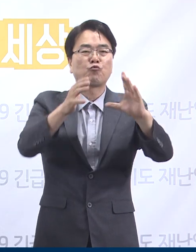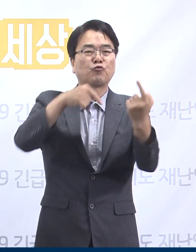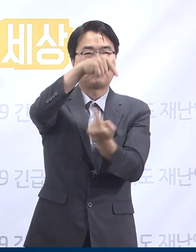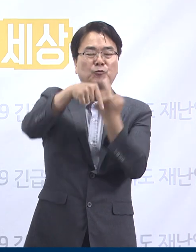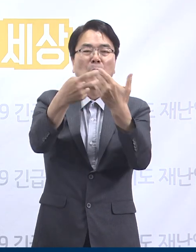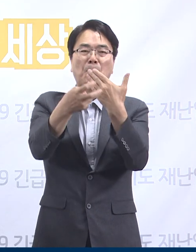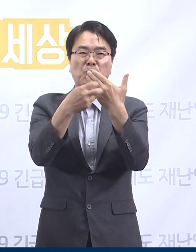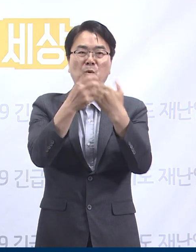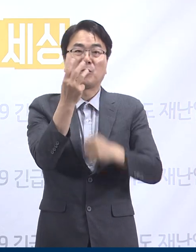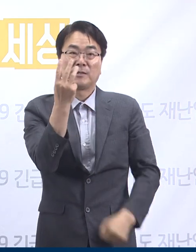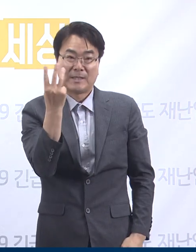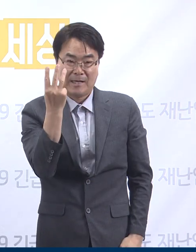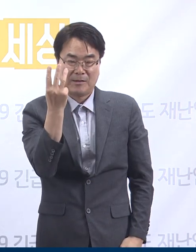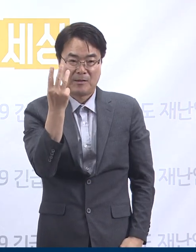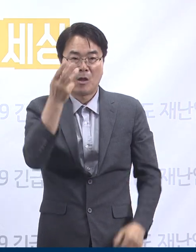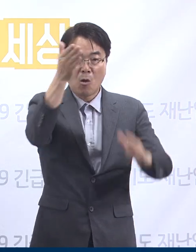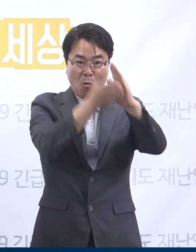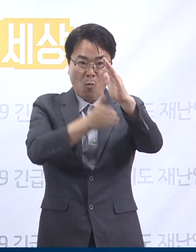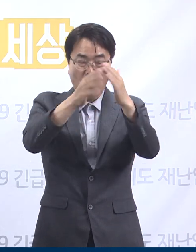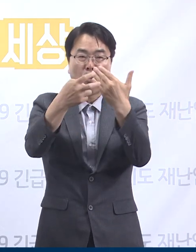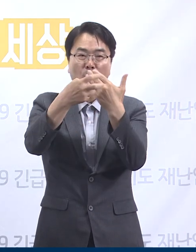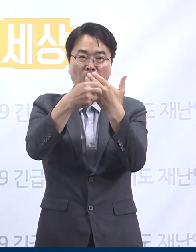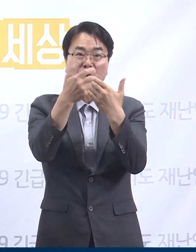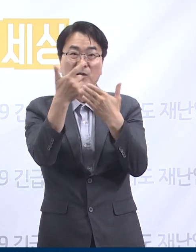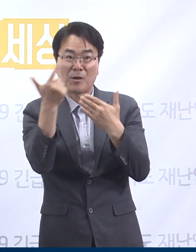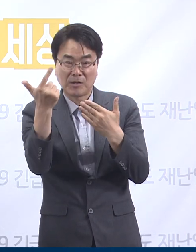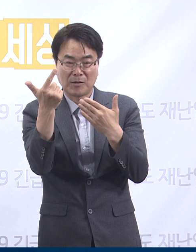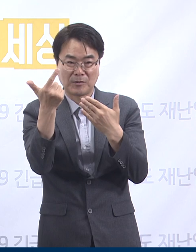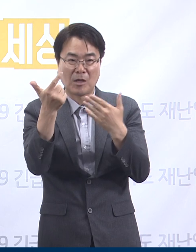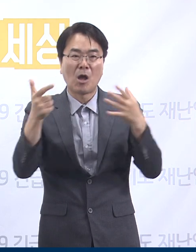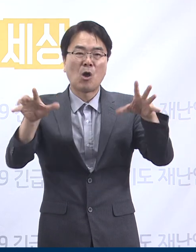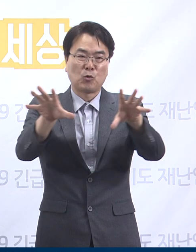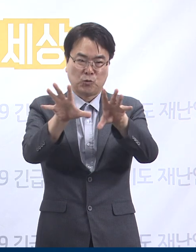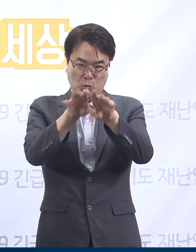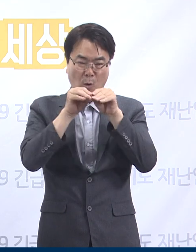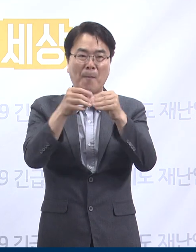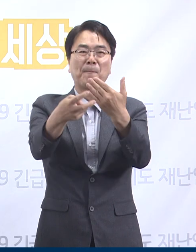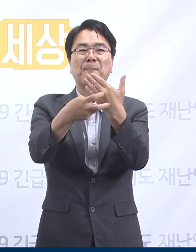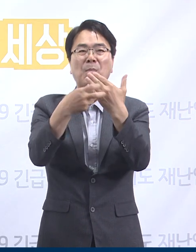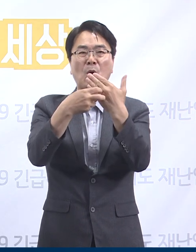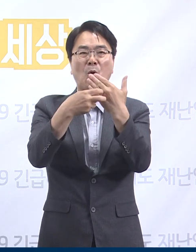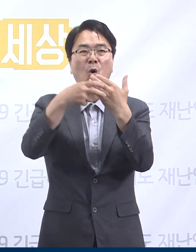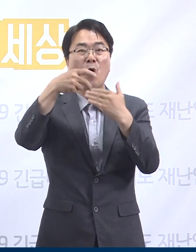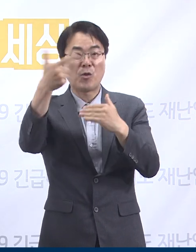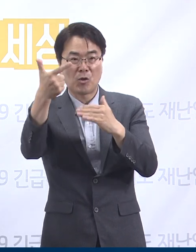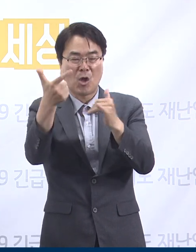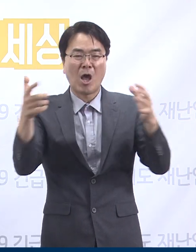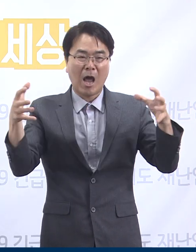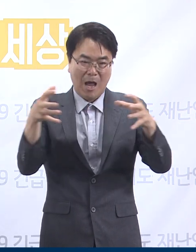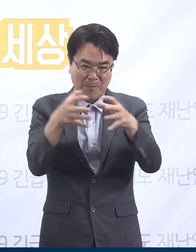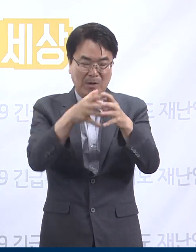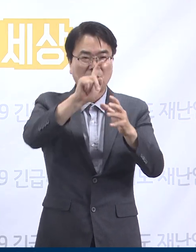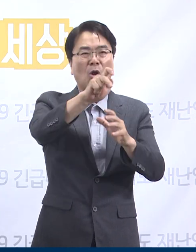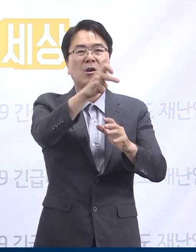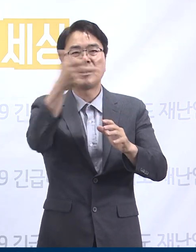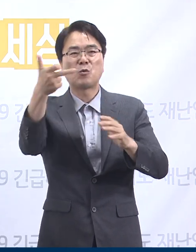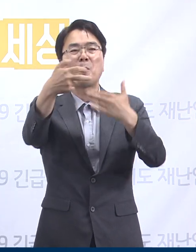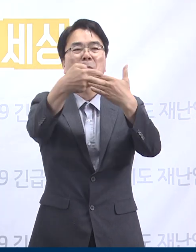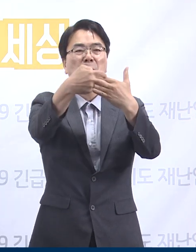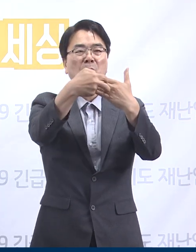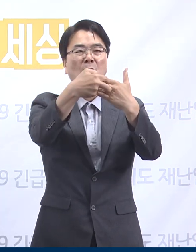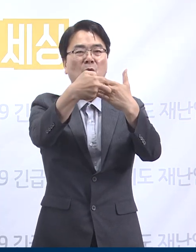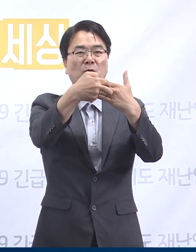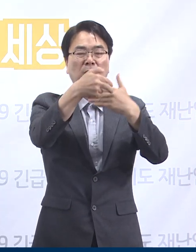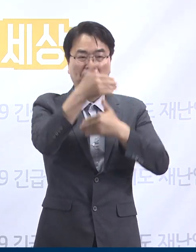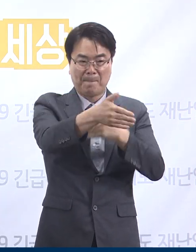운영병원 3곳, 공공의료기관 6곳 및 도내 종합병원 8곳의 협력으로 총 17개 병원에